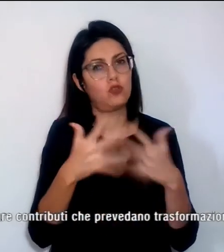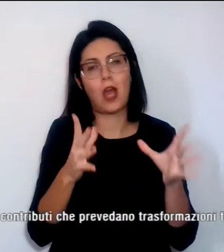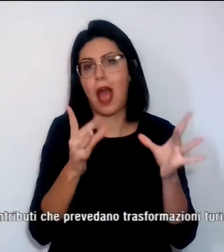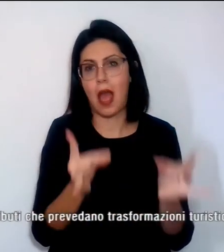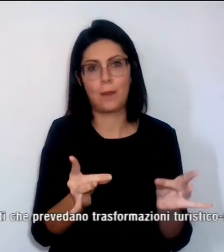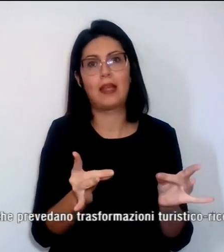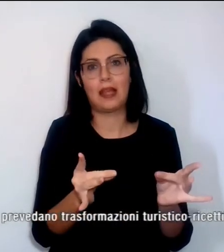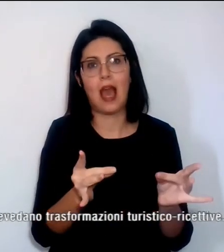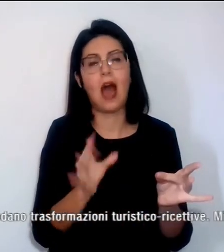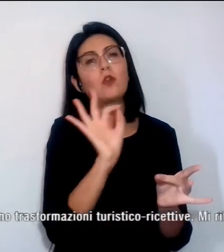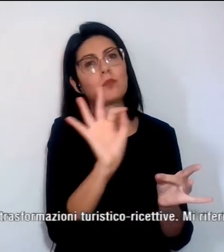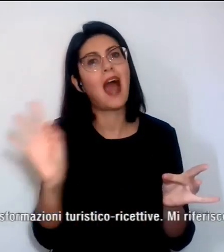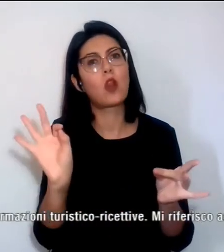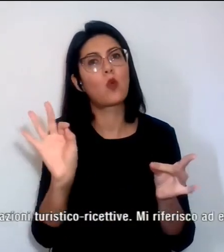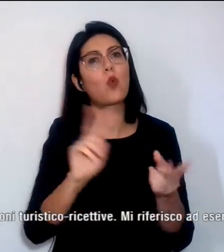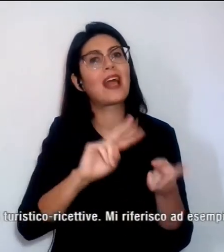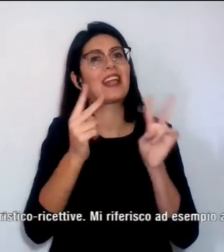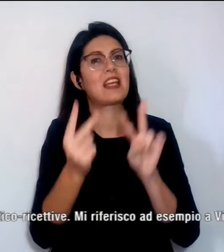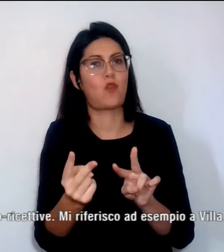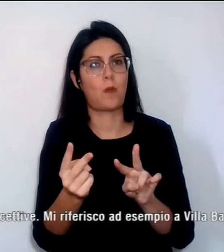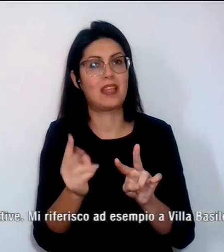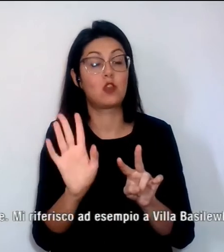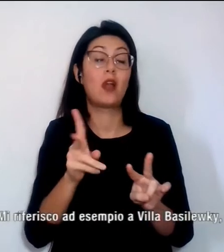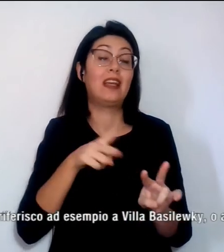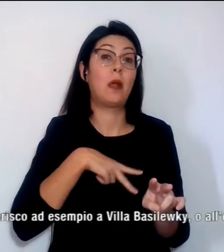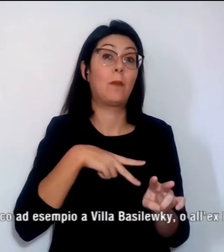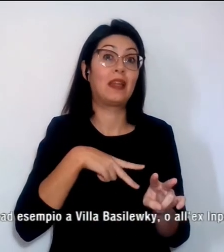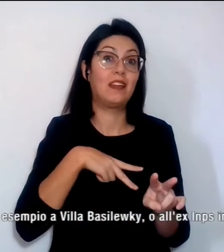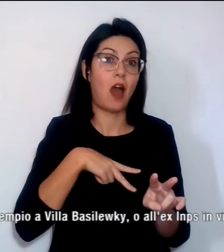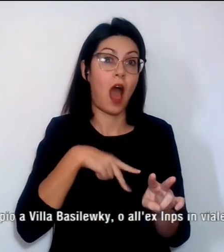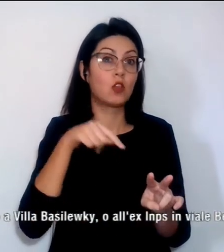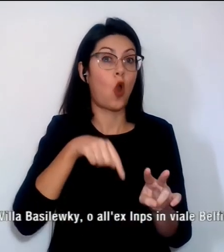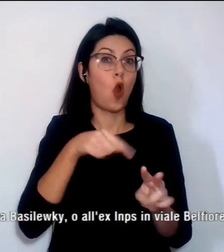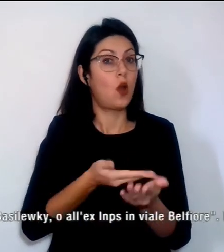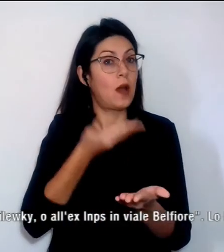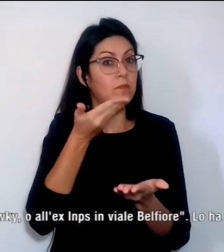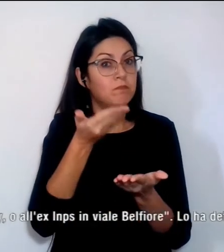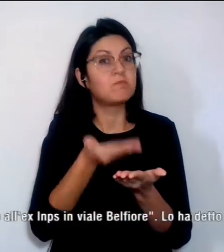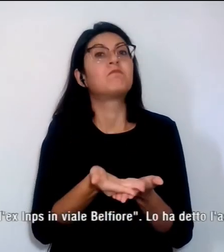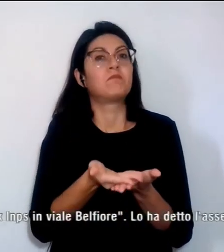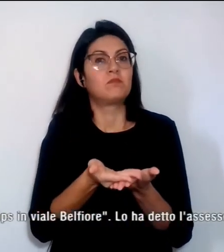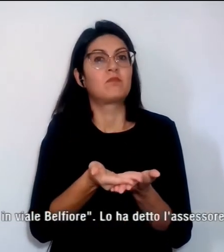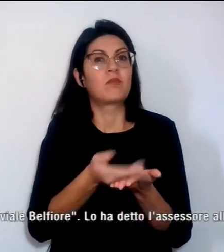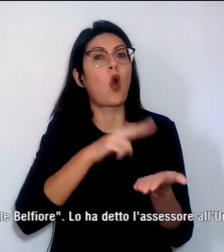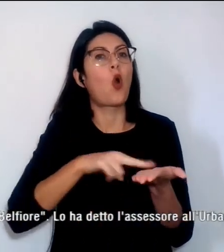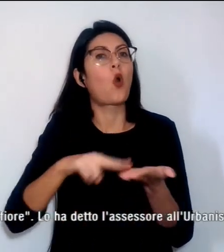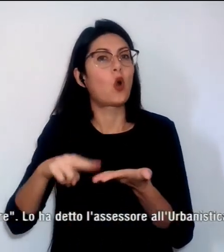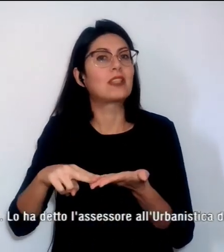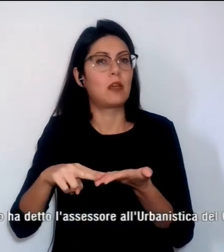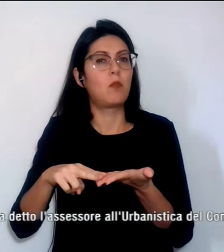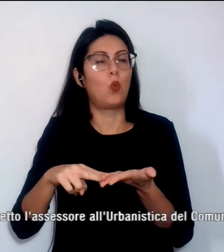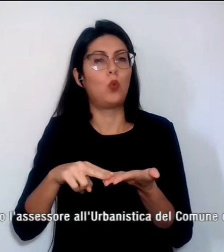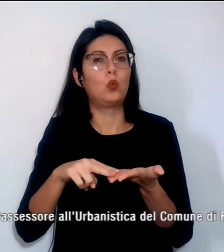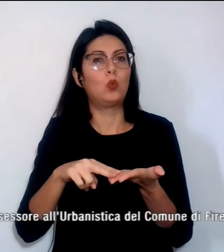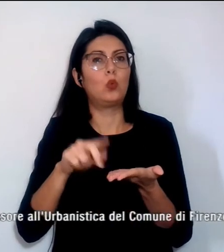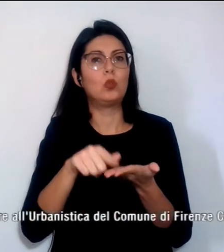alcune trasformazioni dove il privato sta presentando dei contributi al piano operativo. In